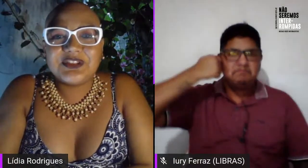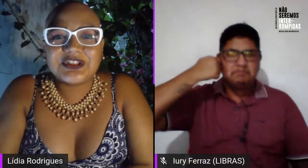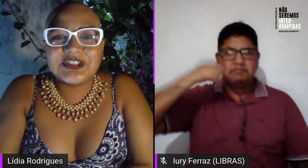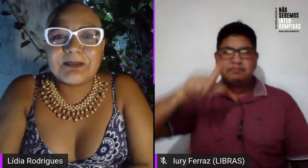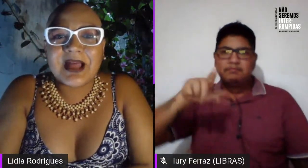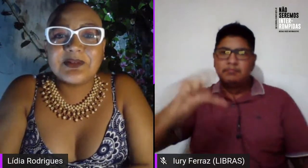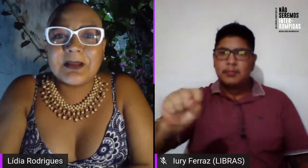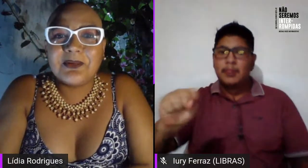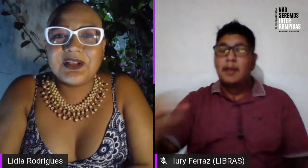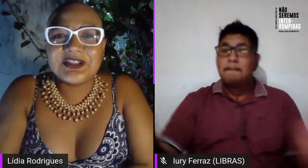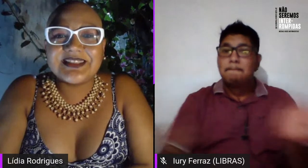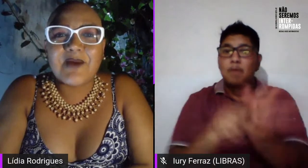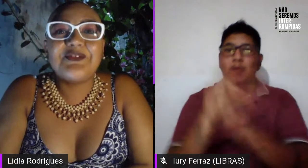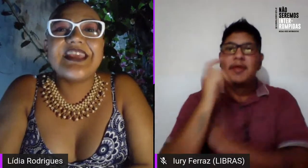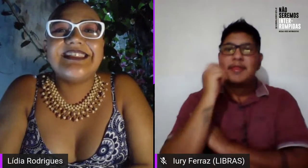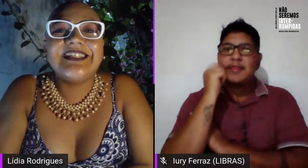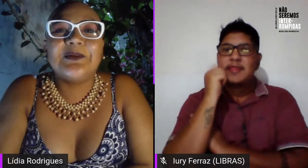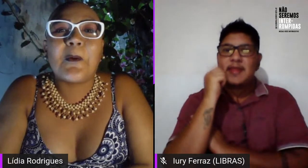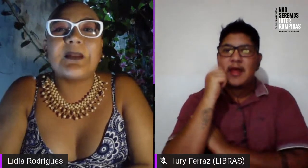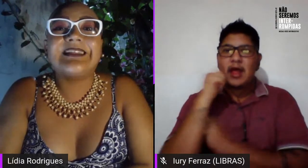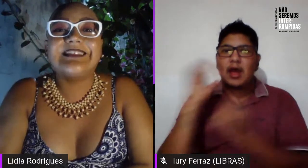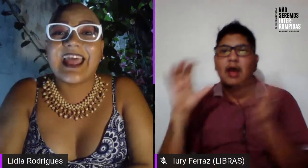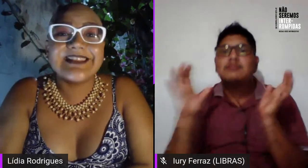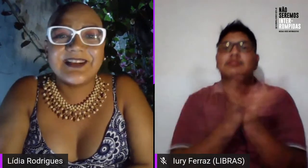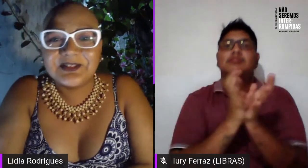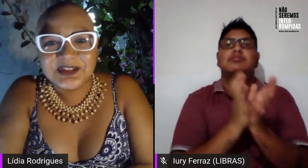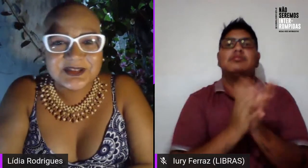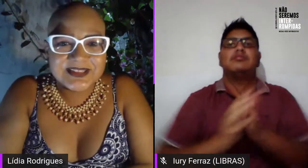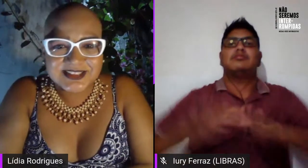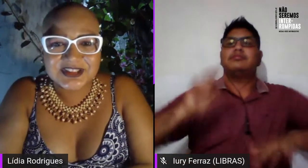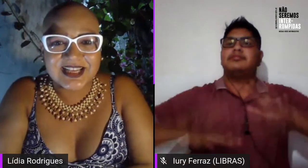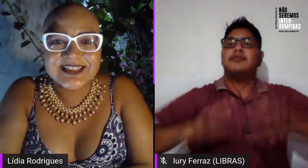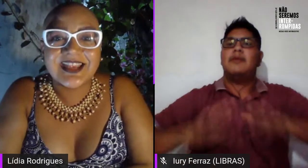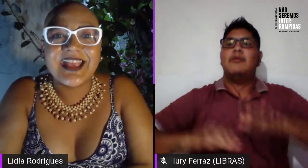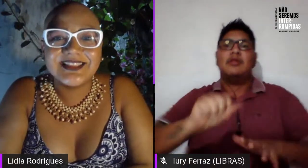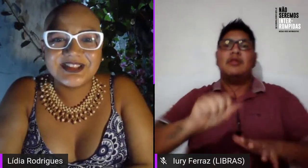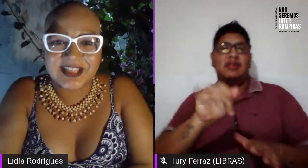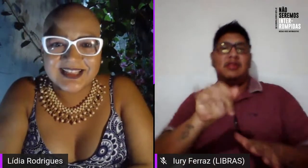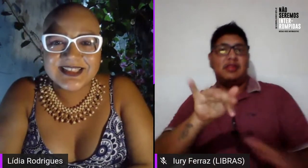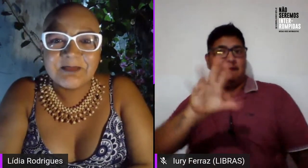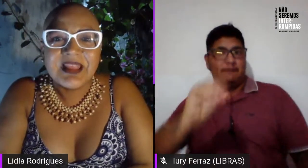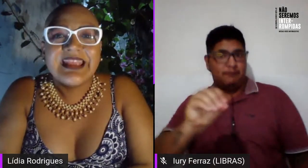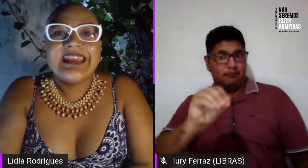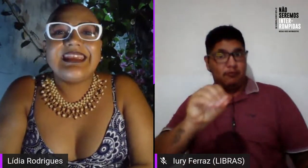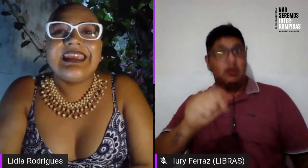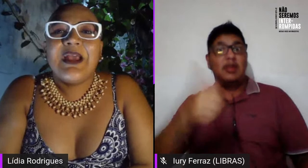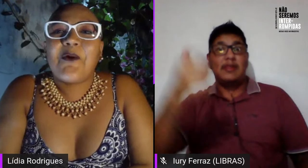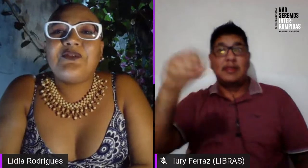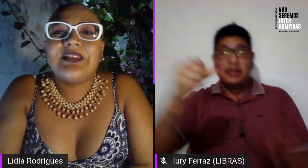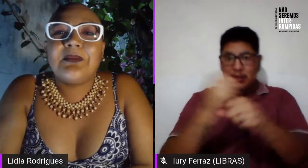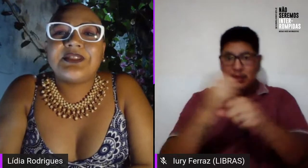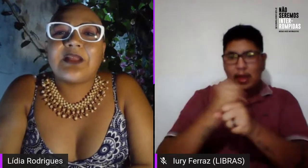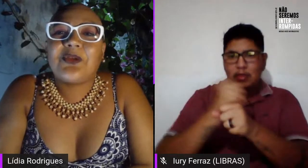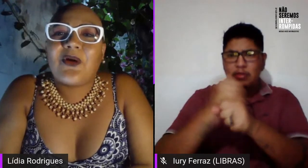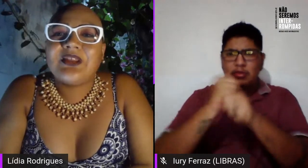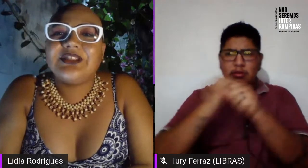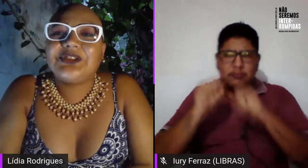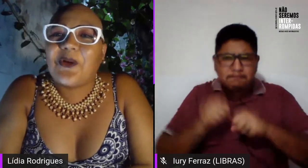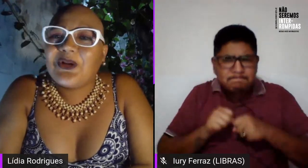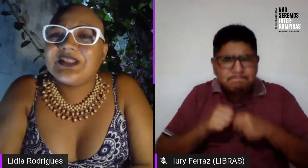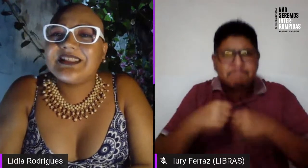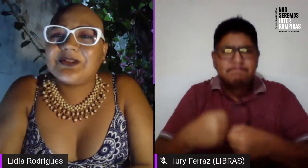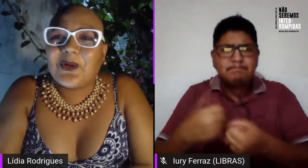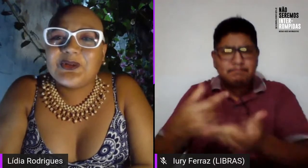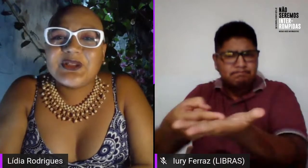coletivo ativista chamado Tambores de Safo, que esse ano completa 10 anos de sua existência e resistência, e convidamos a